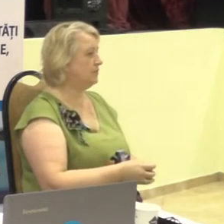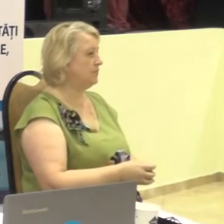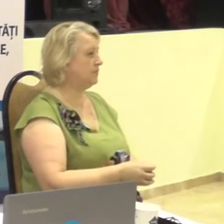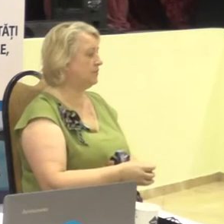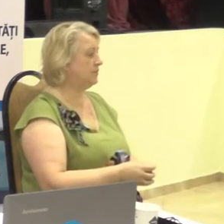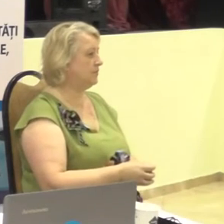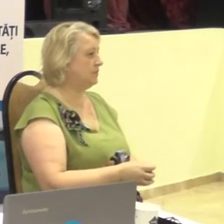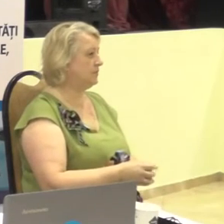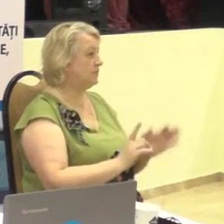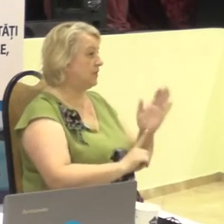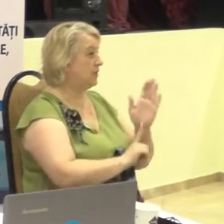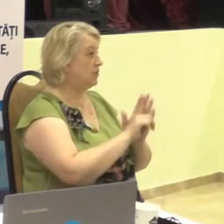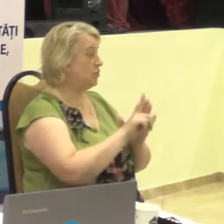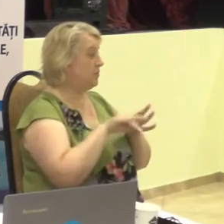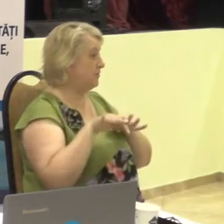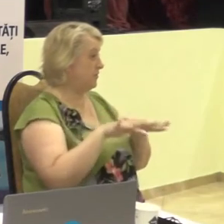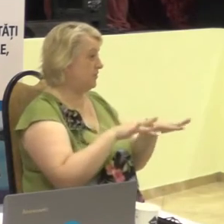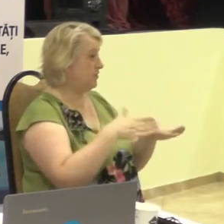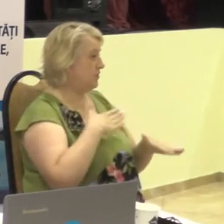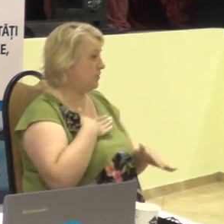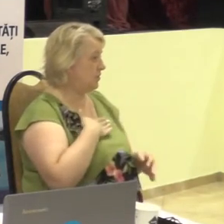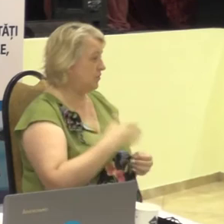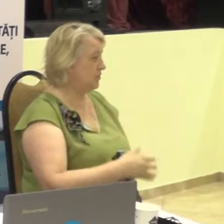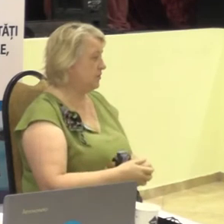și începem activitatea noastră.